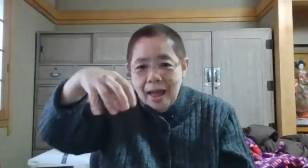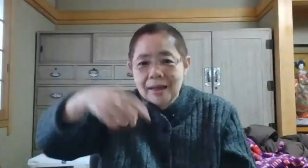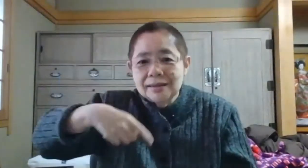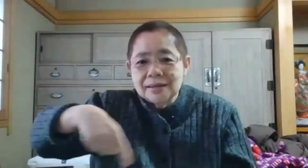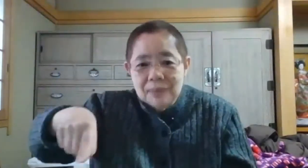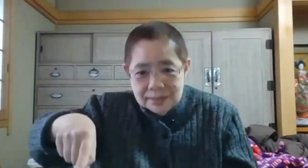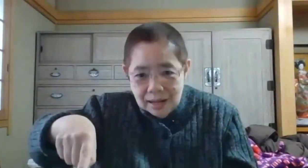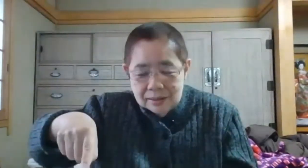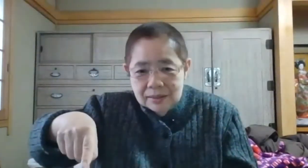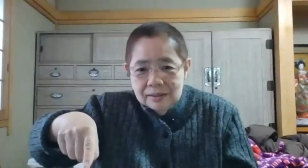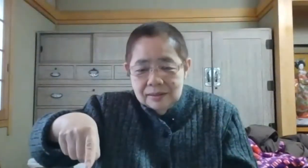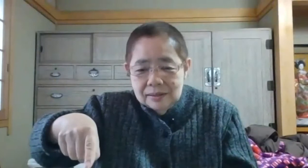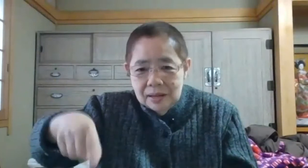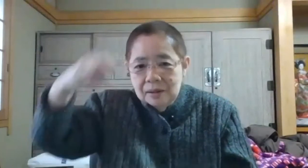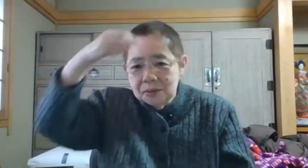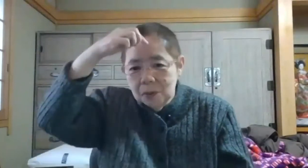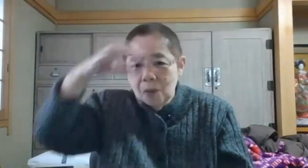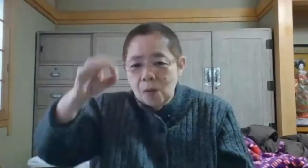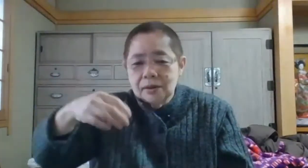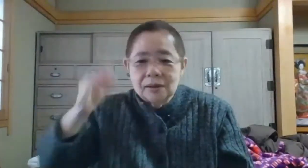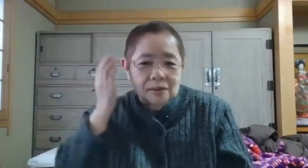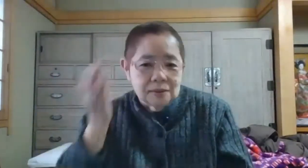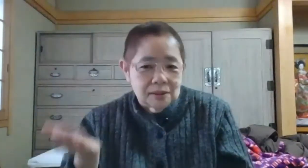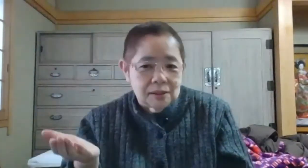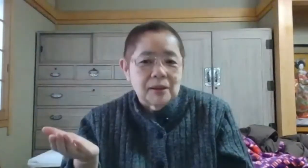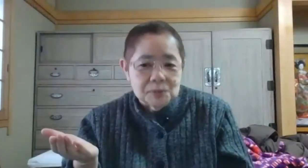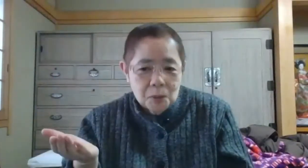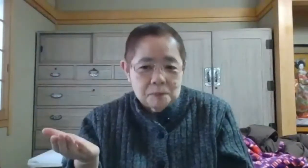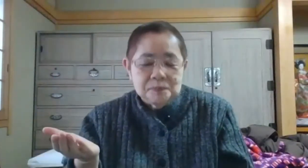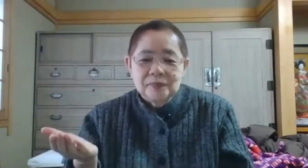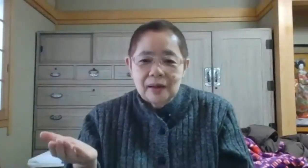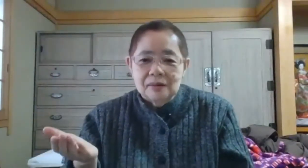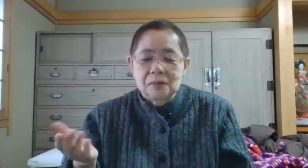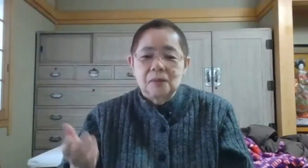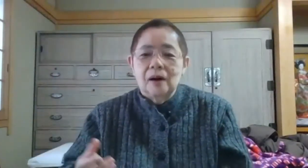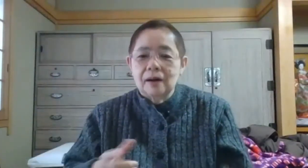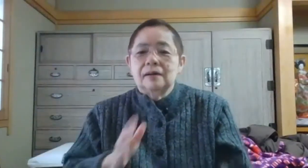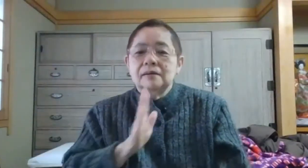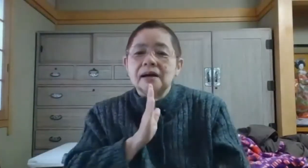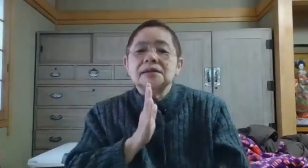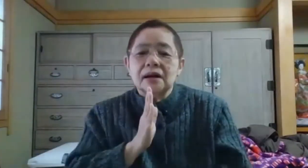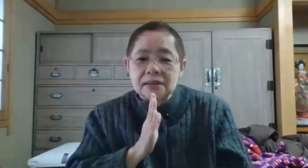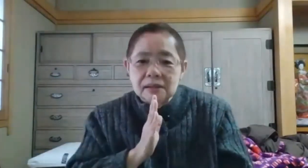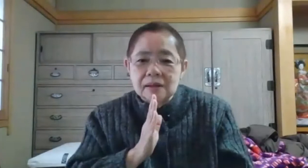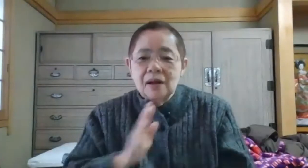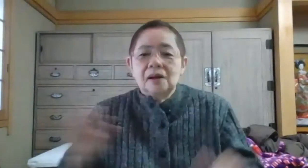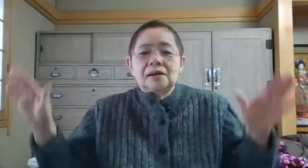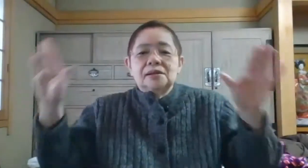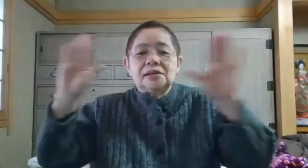行きましたでその聞きますとあ確かに深